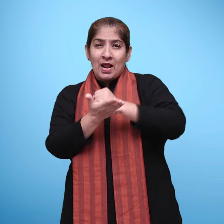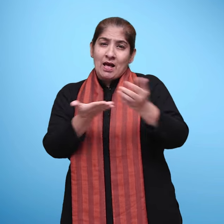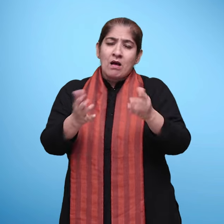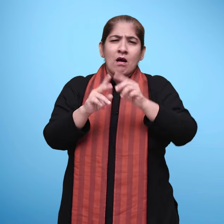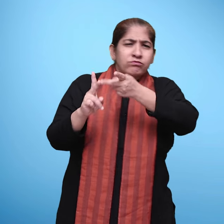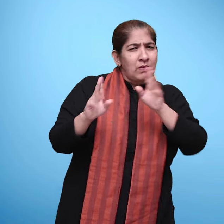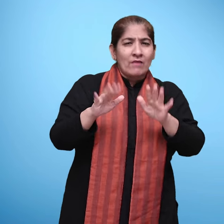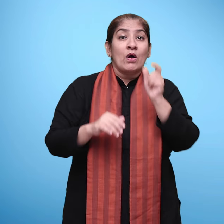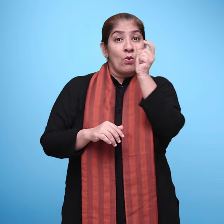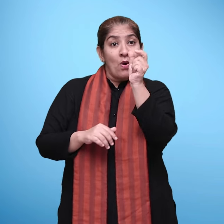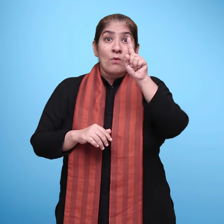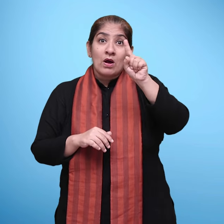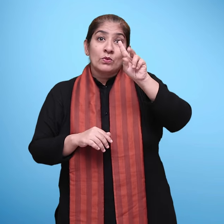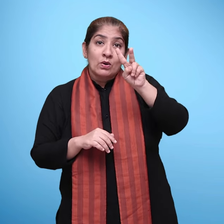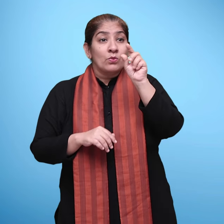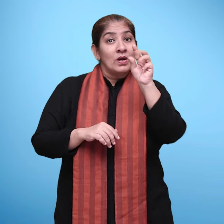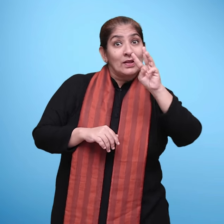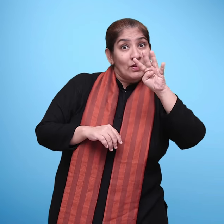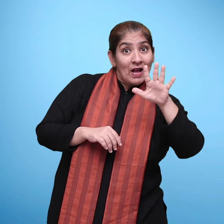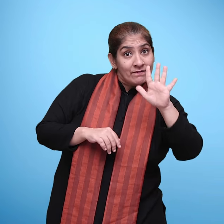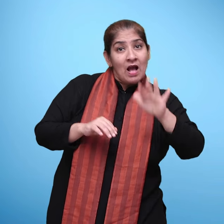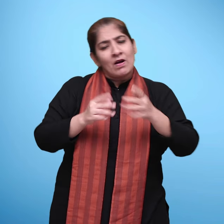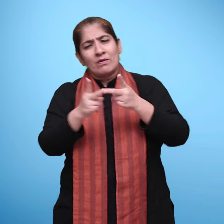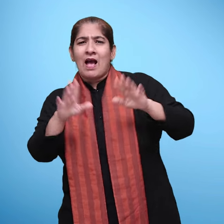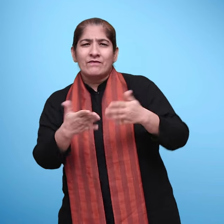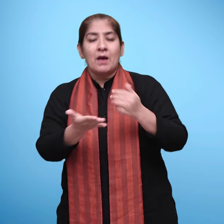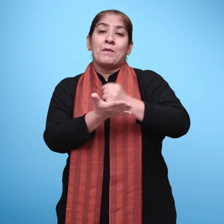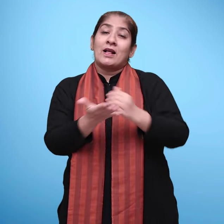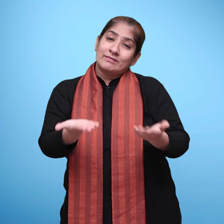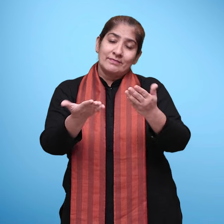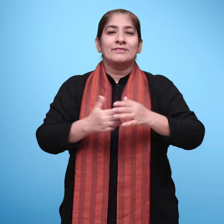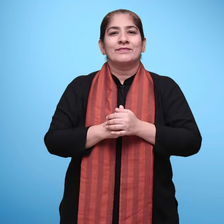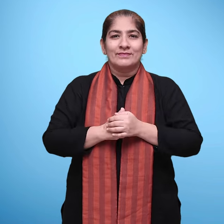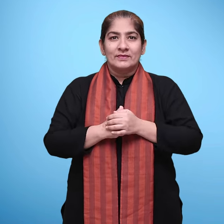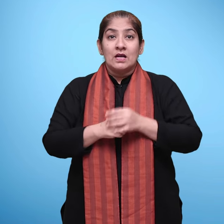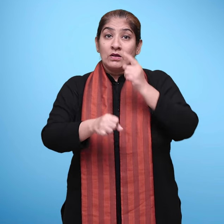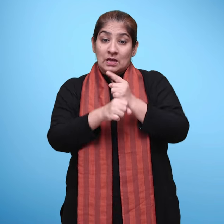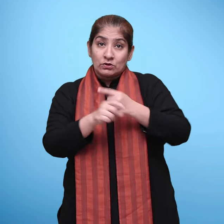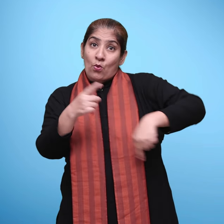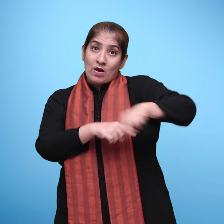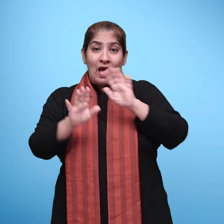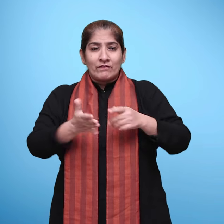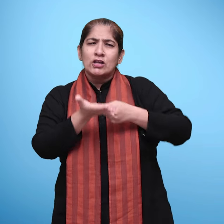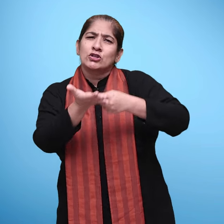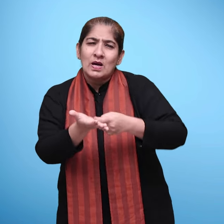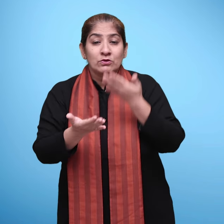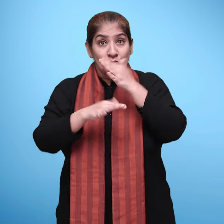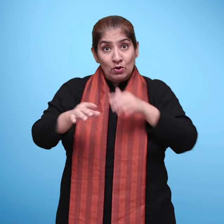इसी तरह का प्रयास अन्य एकाईयों में भी किया गया है शिक्षकों से अनुरोध है कि वे बच्चों की भाषा के